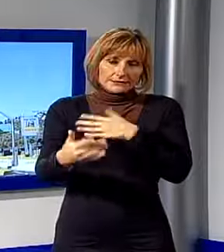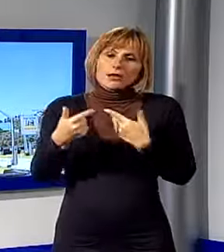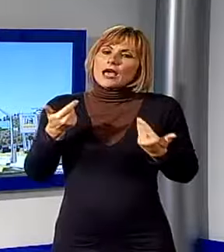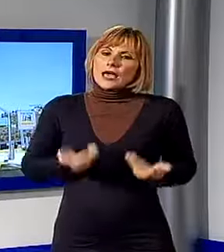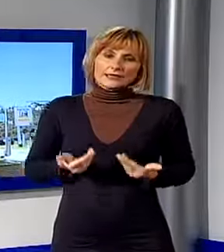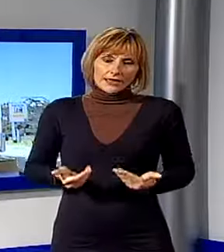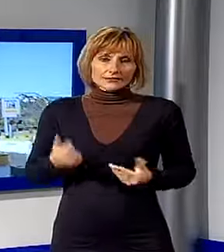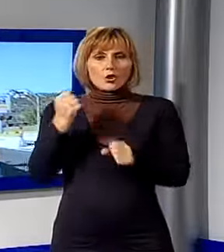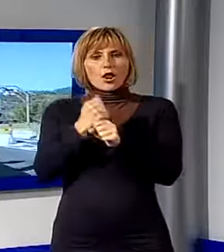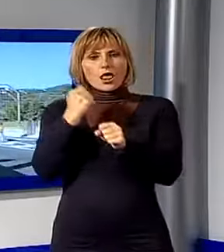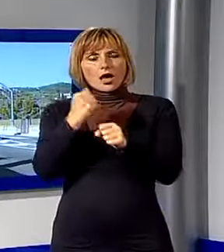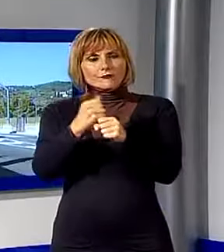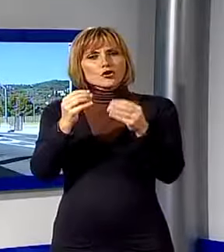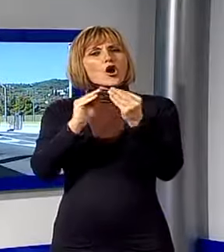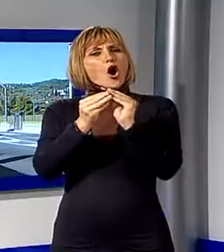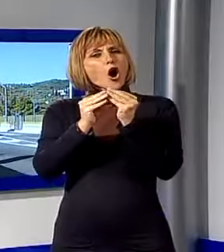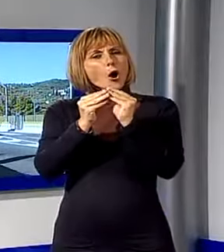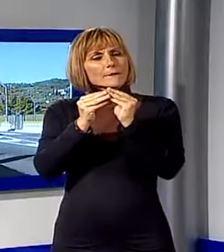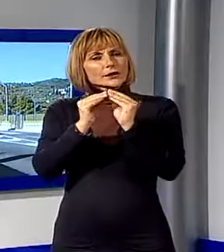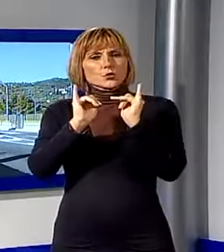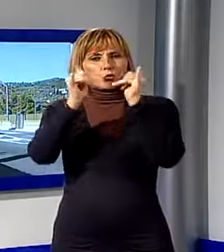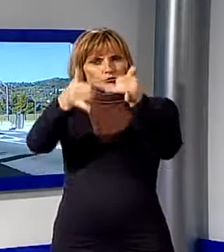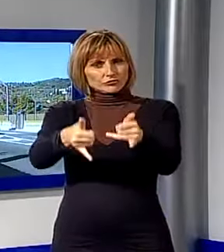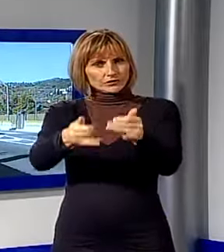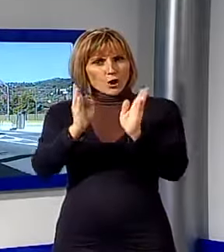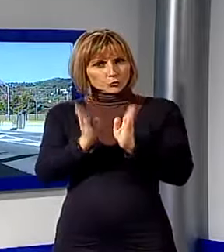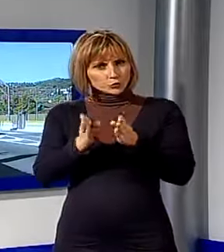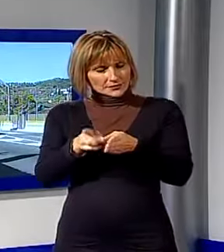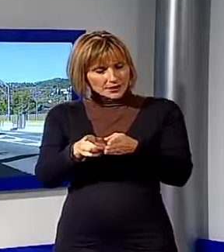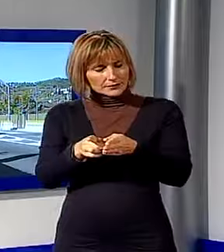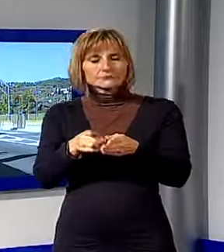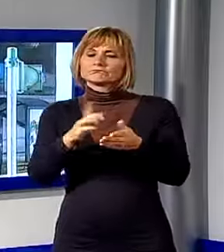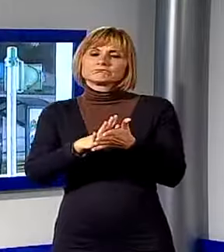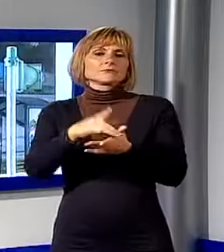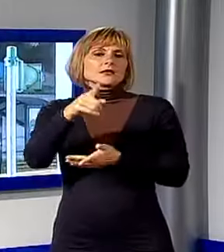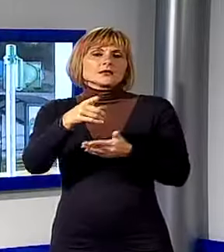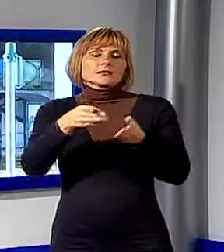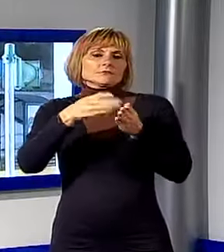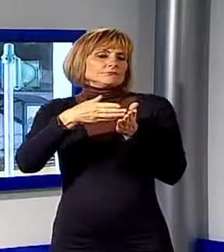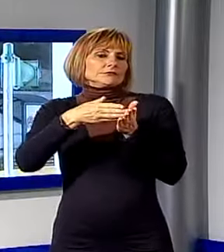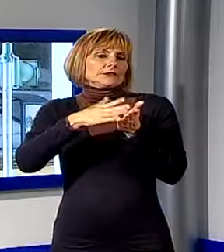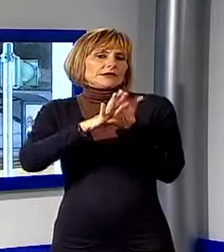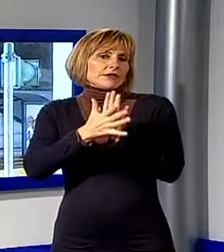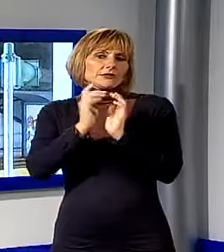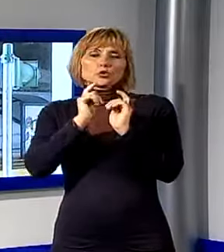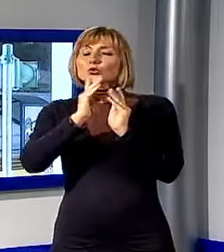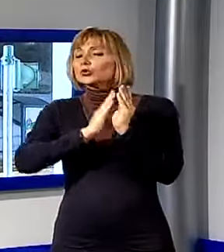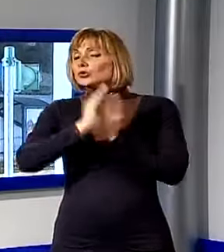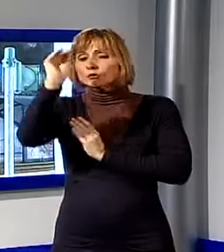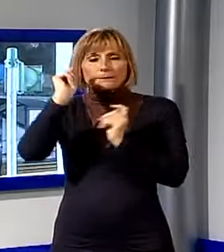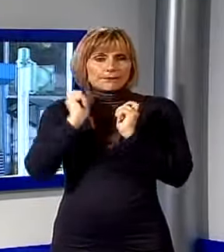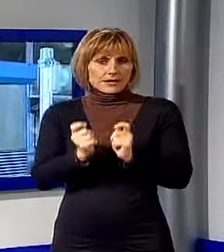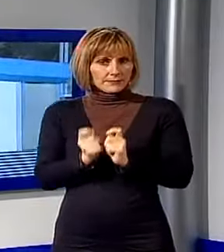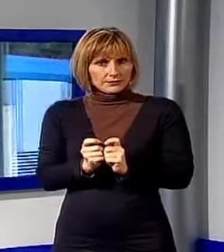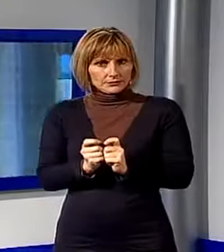si concluderanno i lavori delle opere compensative all'uscita dello svincolo la tratta diventerà pagamento. Una decisione che avrà delle